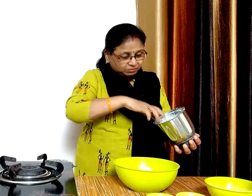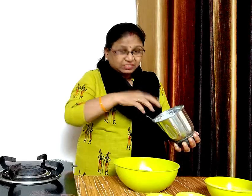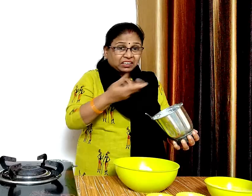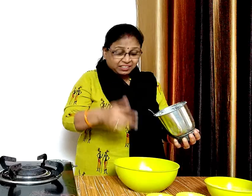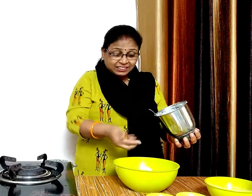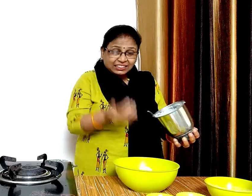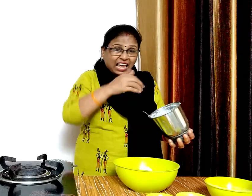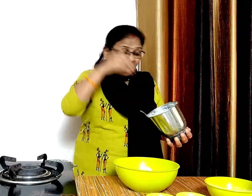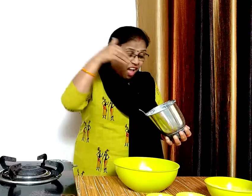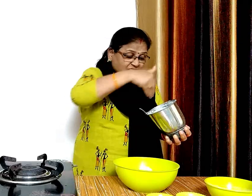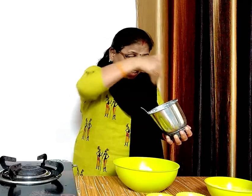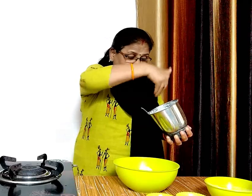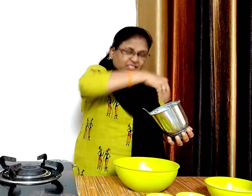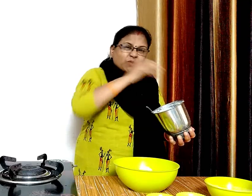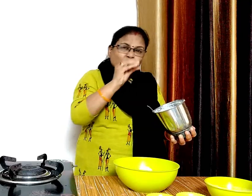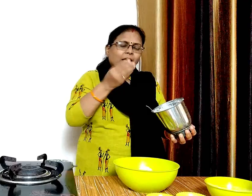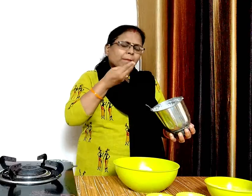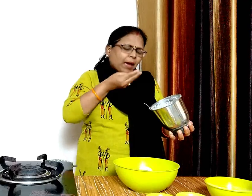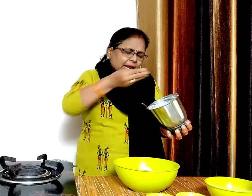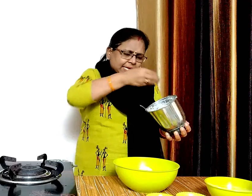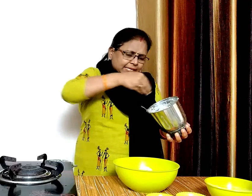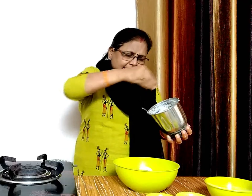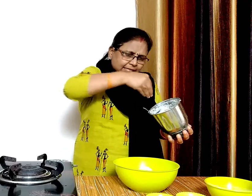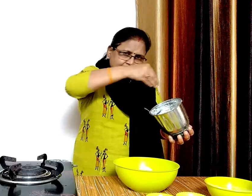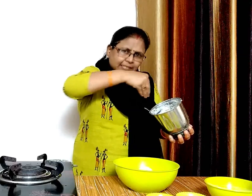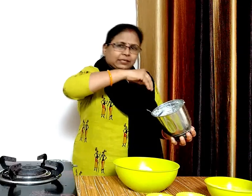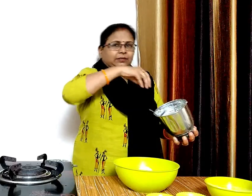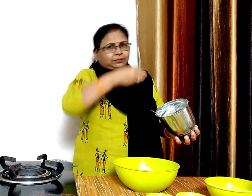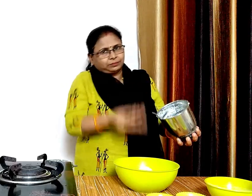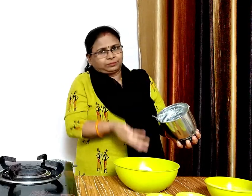हमने पानी इसलिए डाला है ताकि बचुई दाल को भी निकाला जा सके